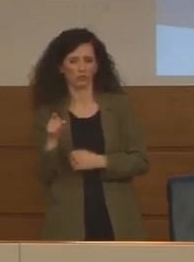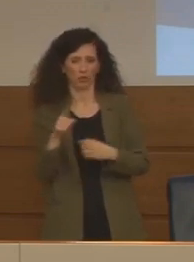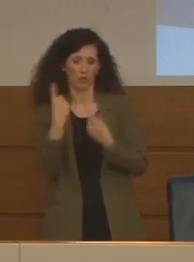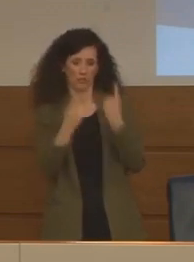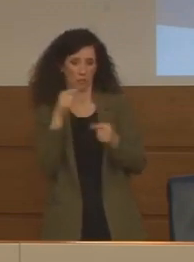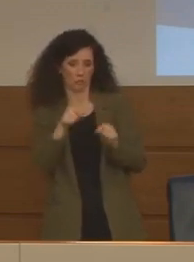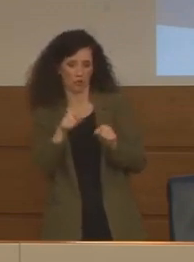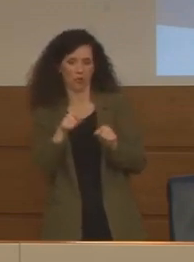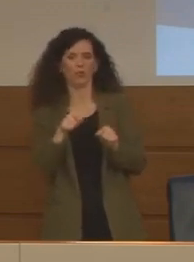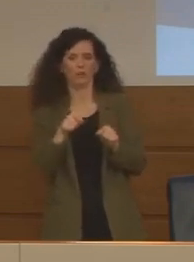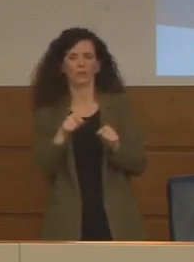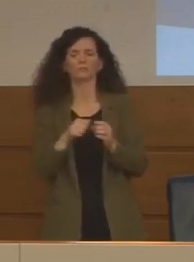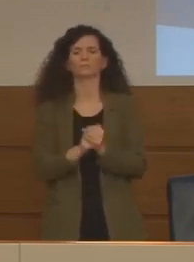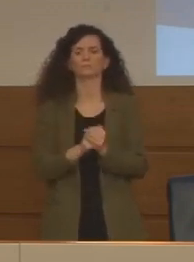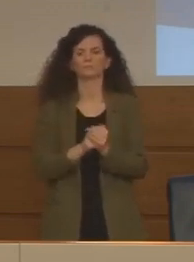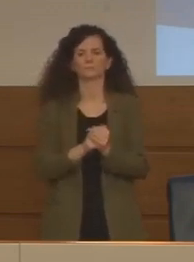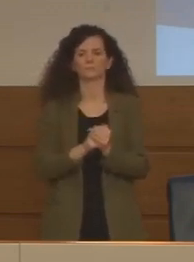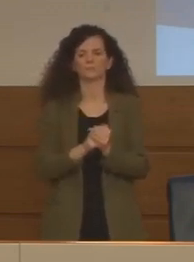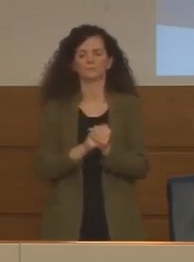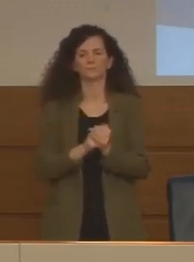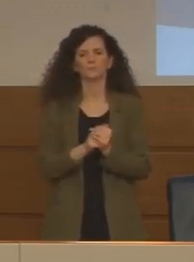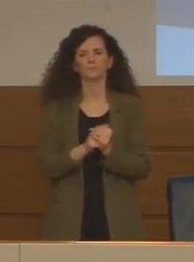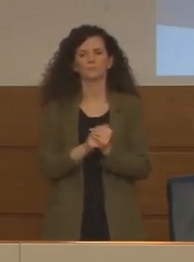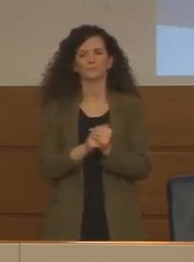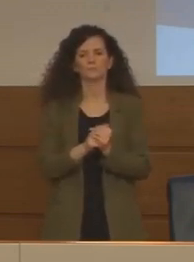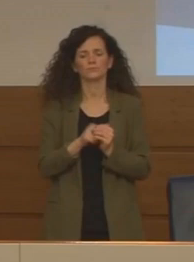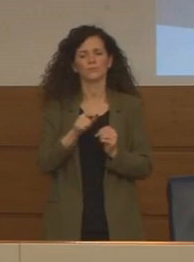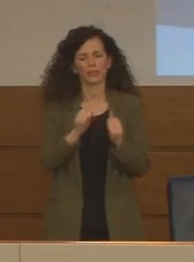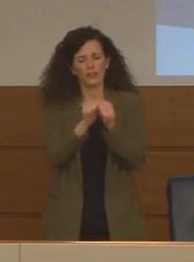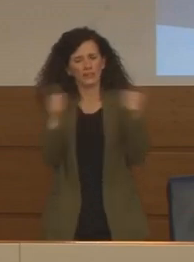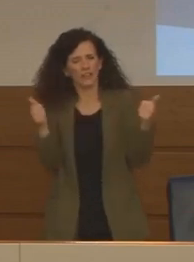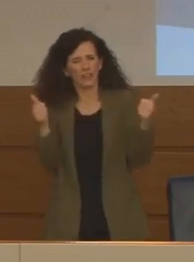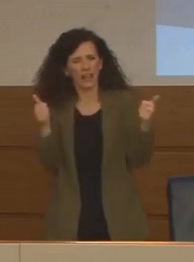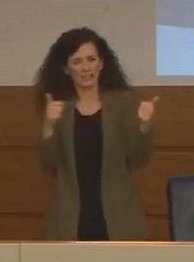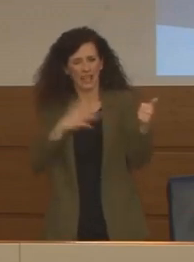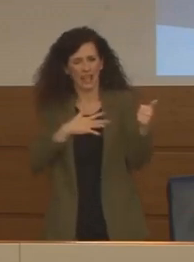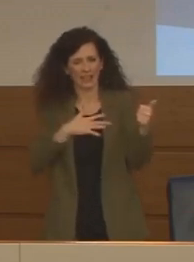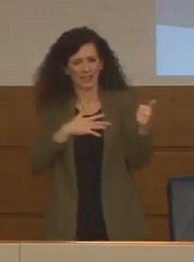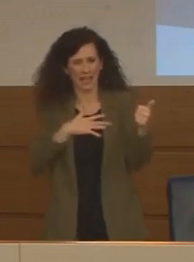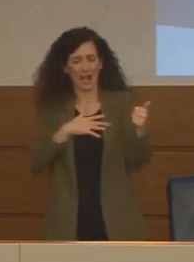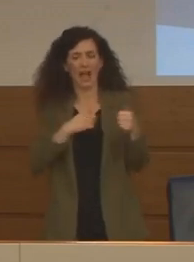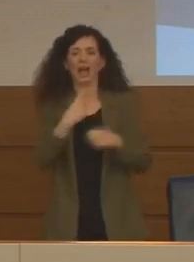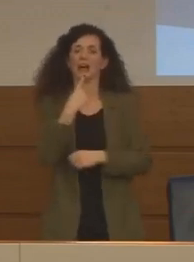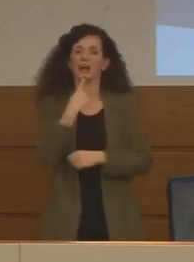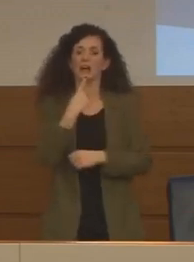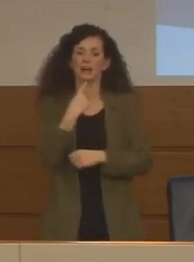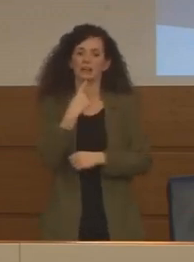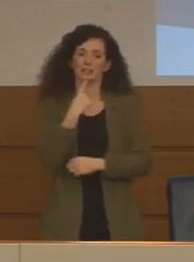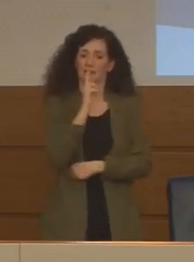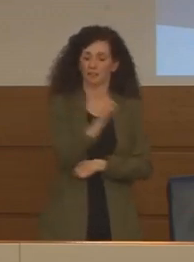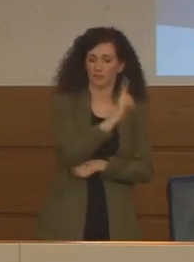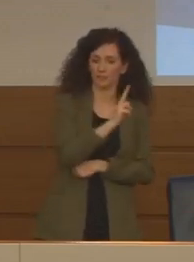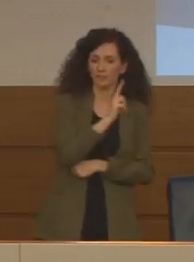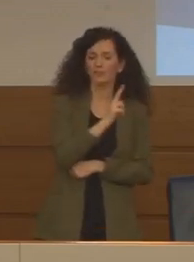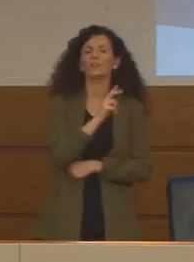caso. L'altra cosa sono, quindi sostanzialmente la differenza di età tra chi decede e le persone